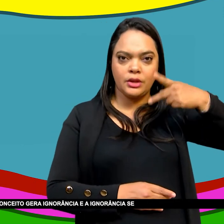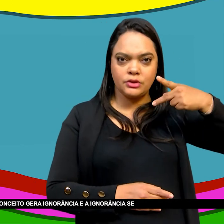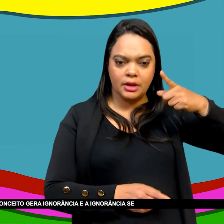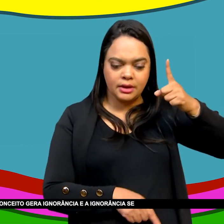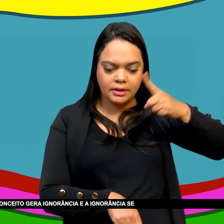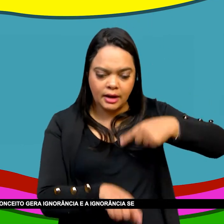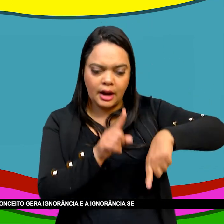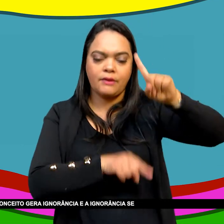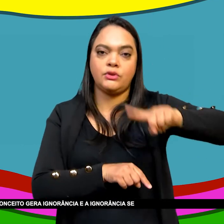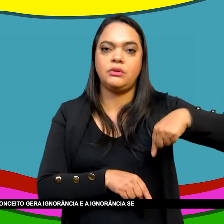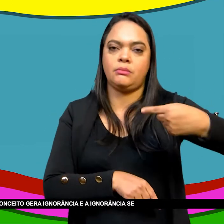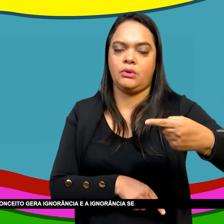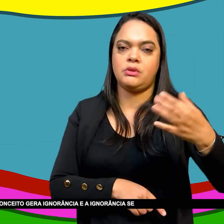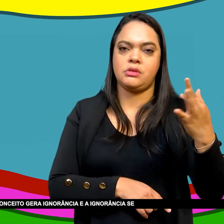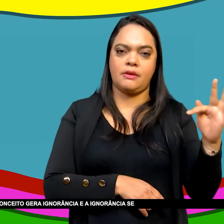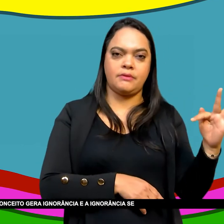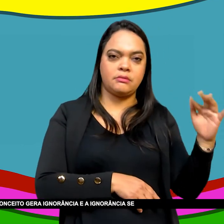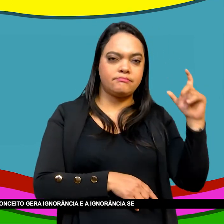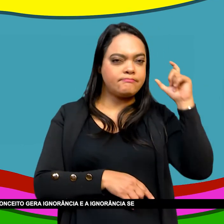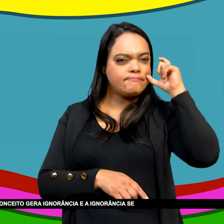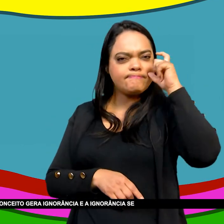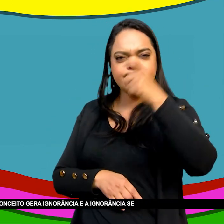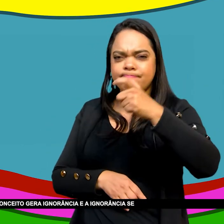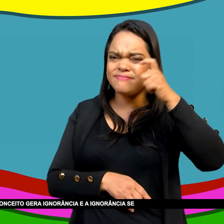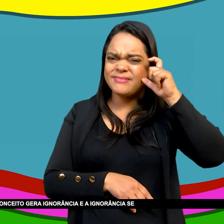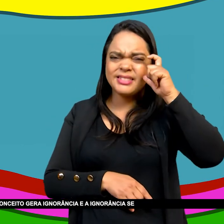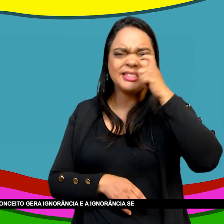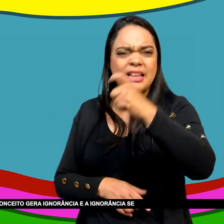E na historiografia Especificamente